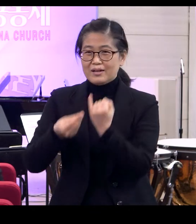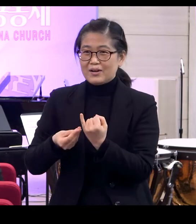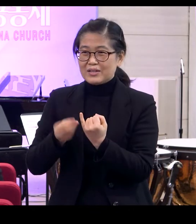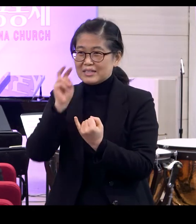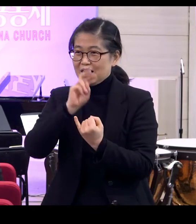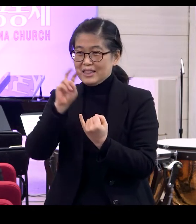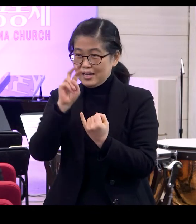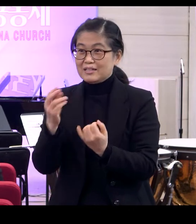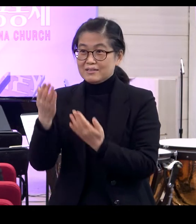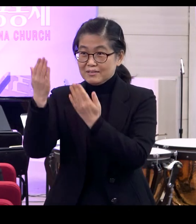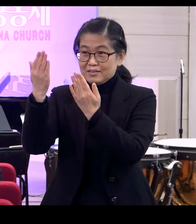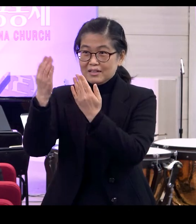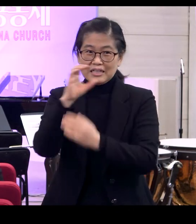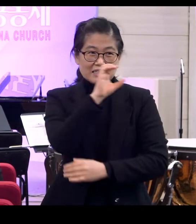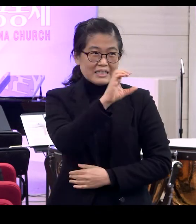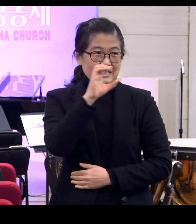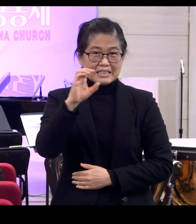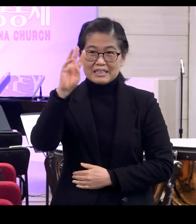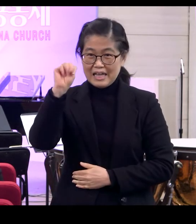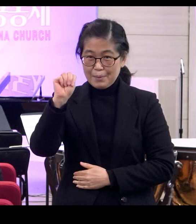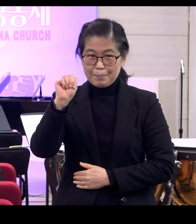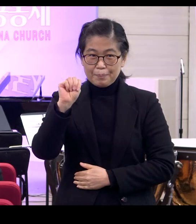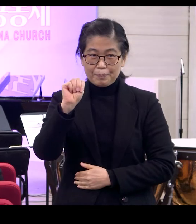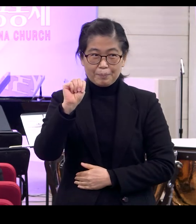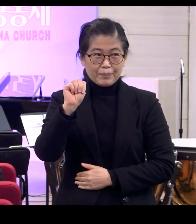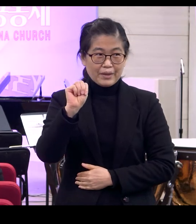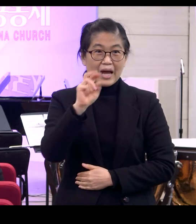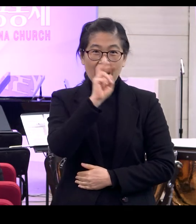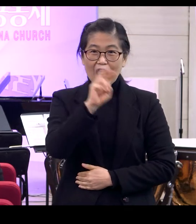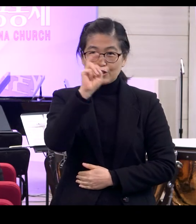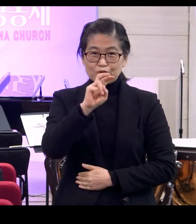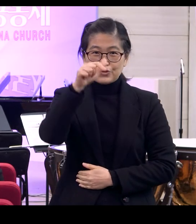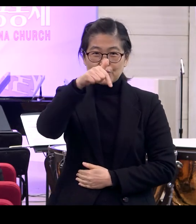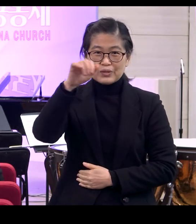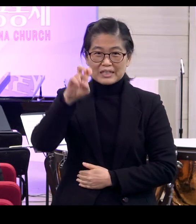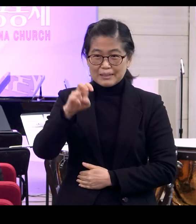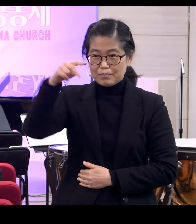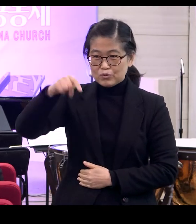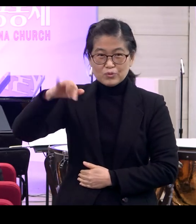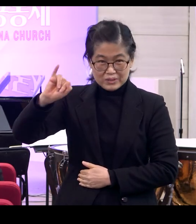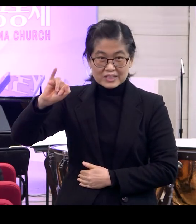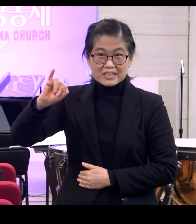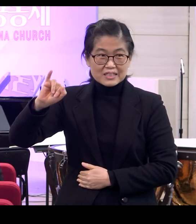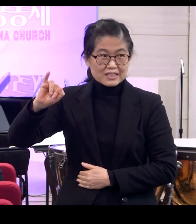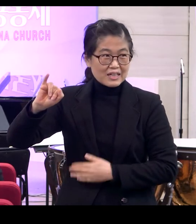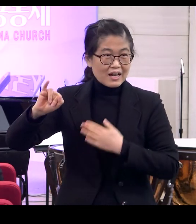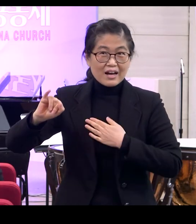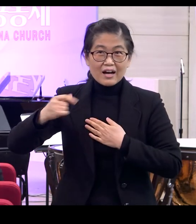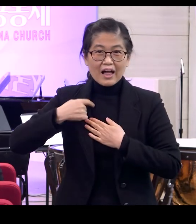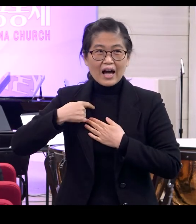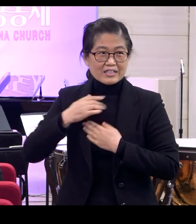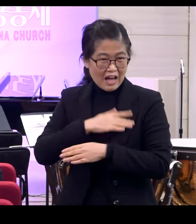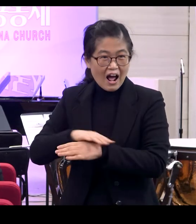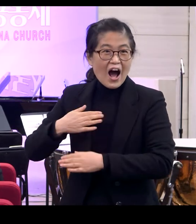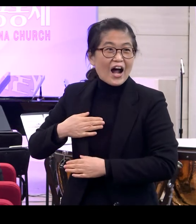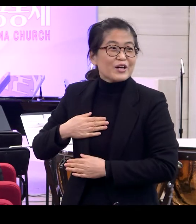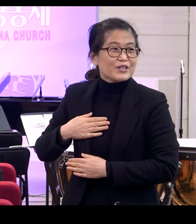가졌는데 그분이 CCM 가수인 김수지라는 분이었어요 알고 보니까 제가 잘 아는 분이었어요